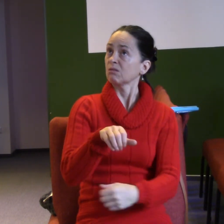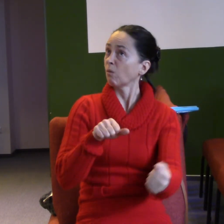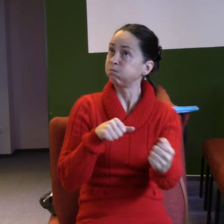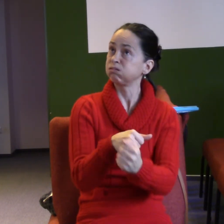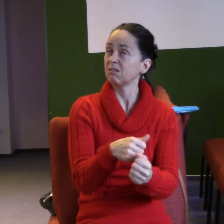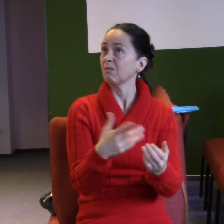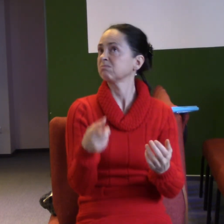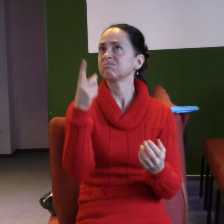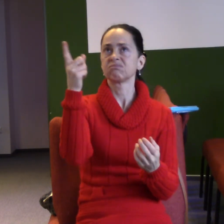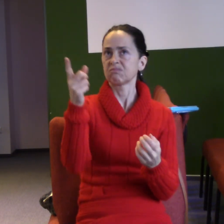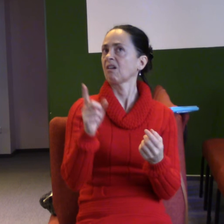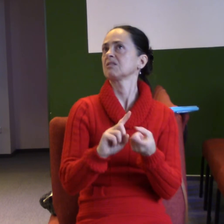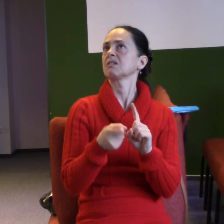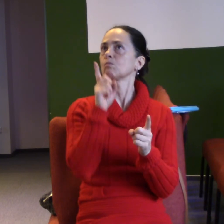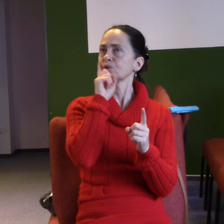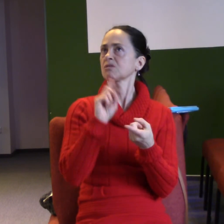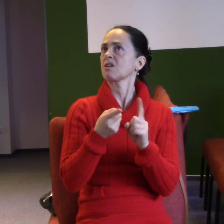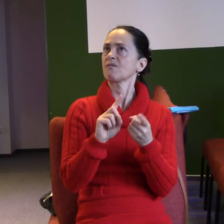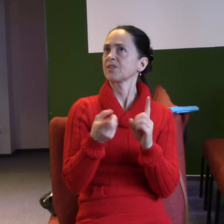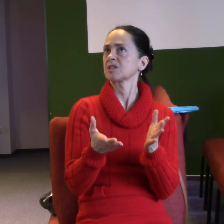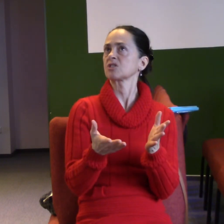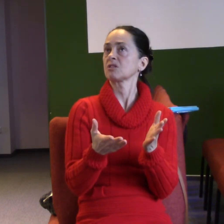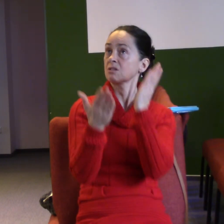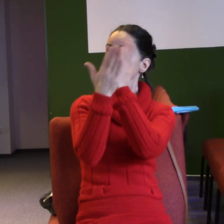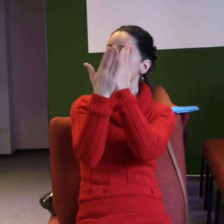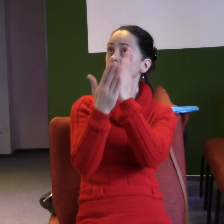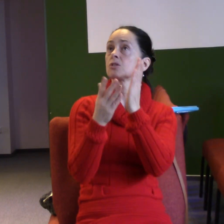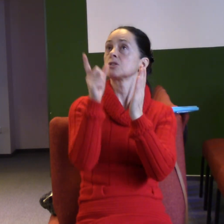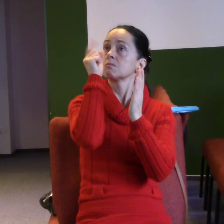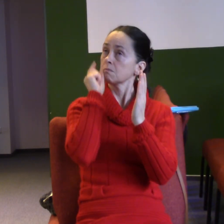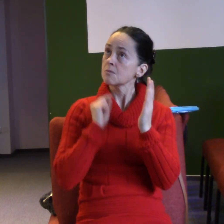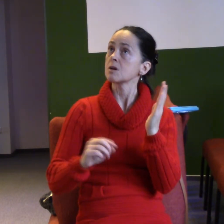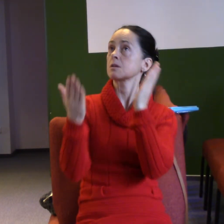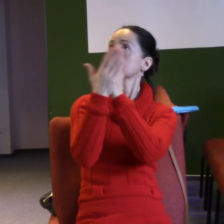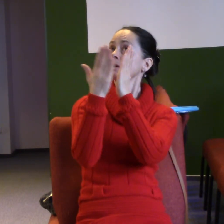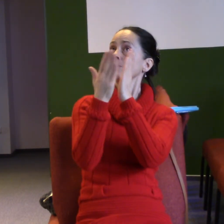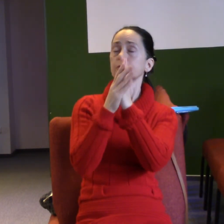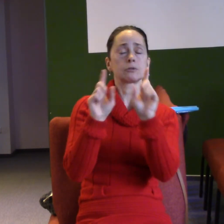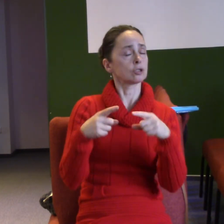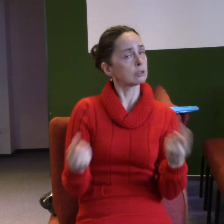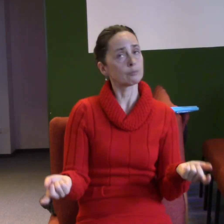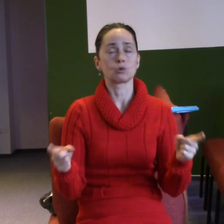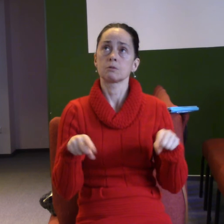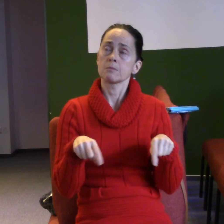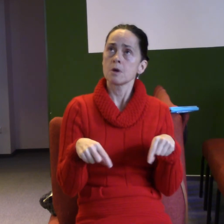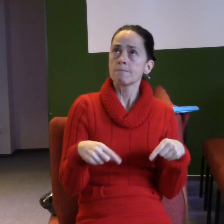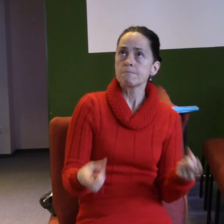řešení pro tuhle tu situaci, protože jsem tvůj, Martinka je tvoje, my se nemusíme bát. Pak jsem se najednou uvědomil ty souvislosti,